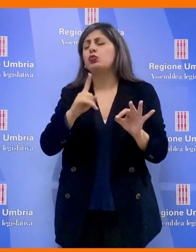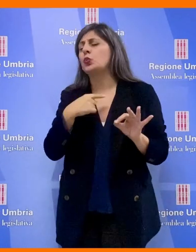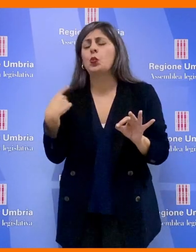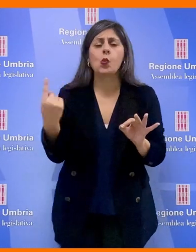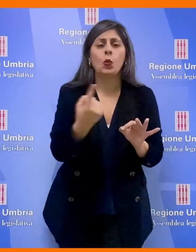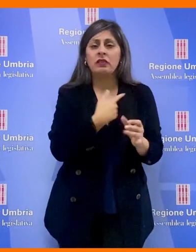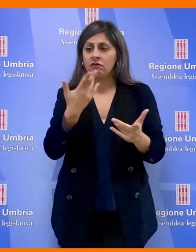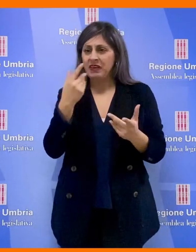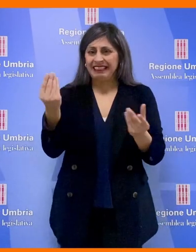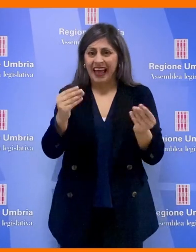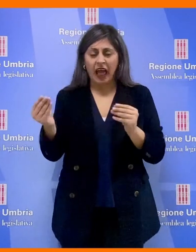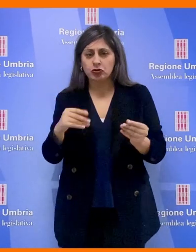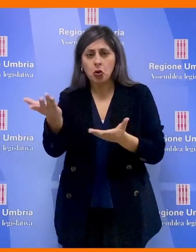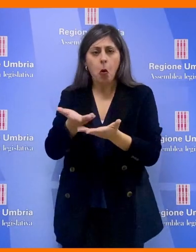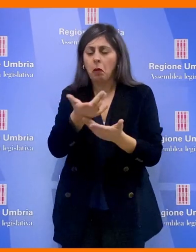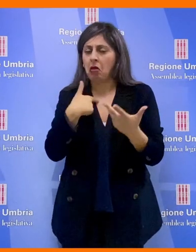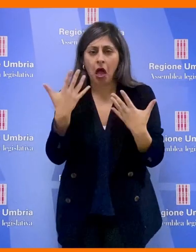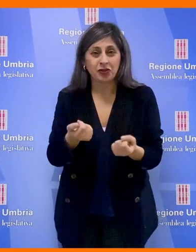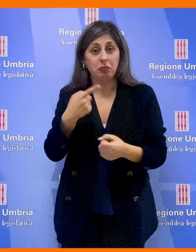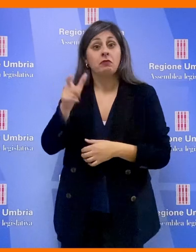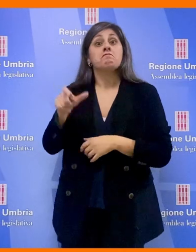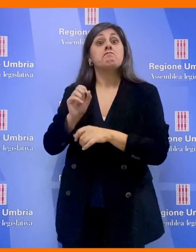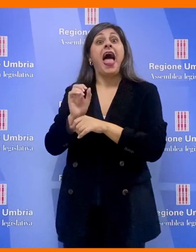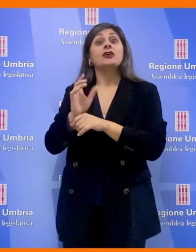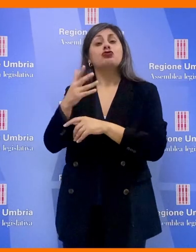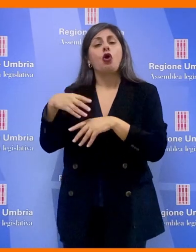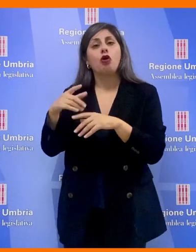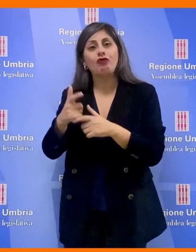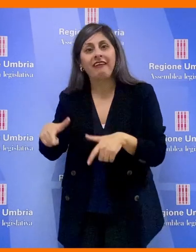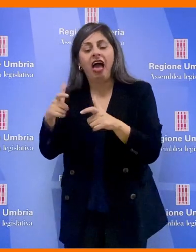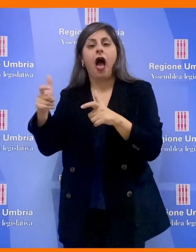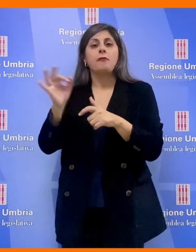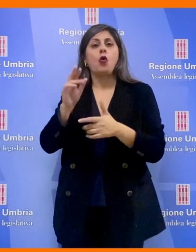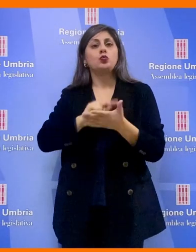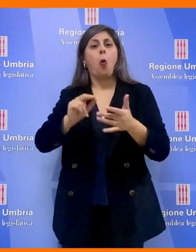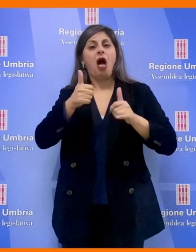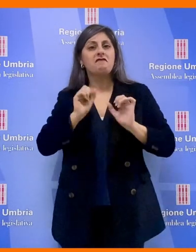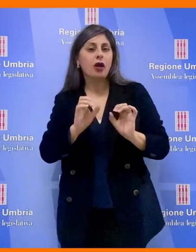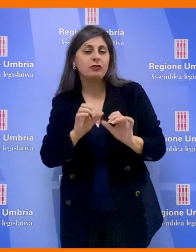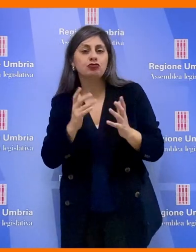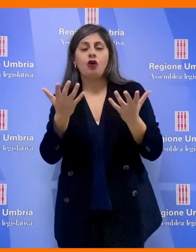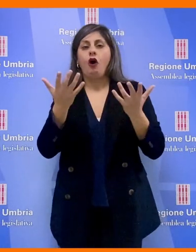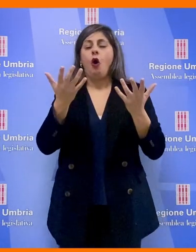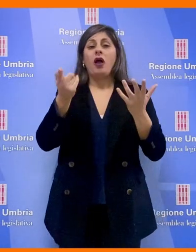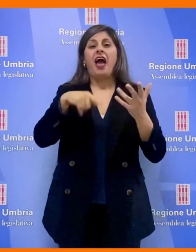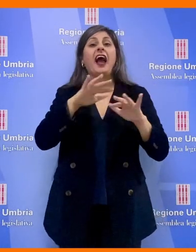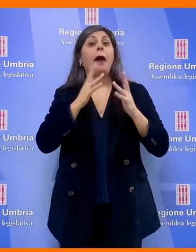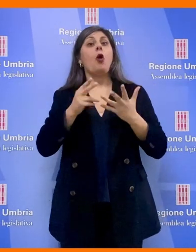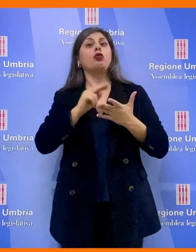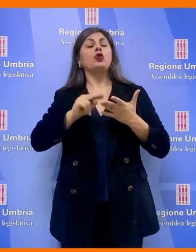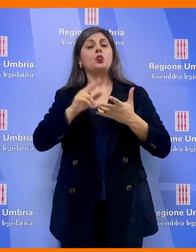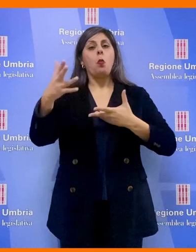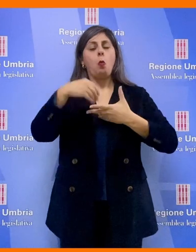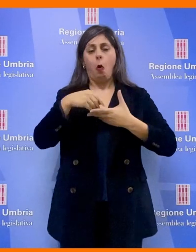le integrazioni che sono state poste a partire dal maestro della ceramica, alle scuole di formazione e quindi anche al mondo della scuola. La